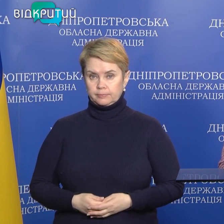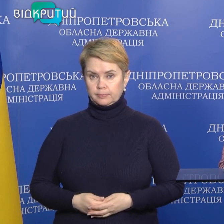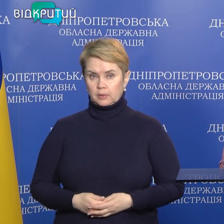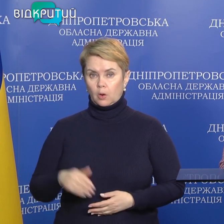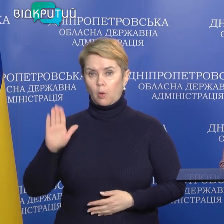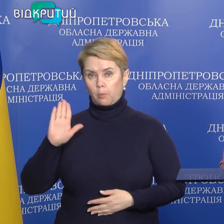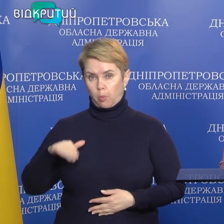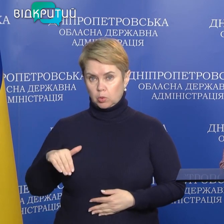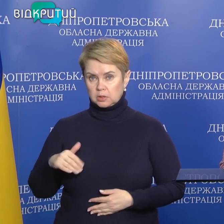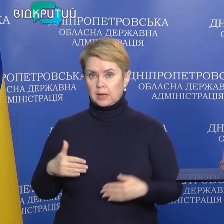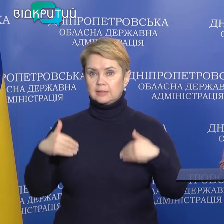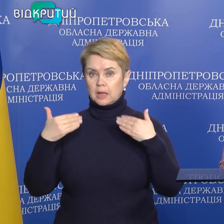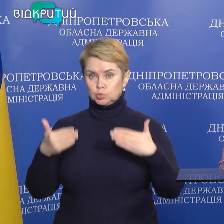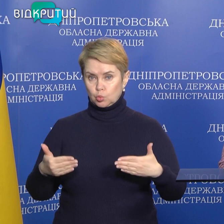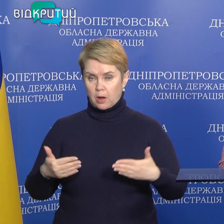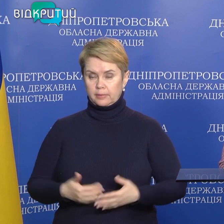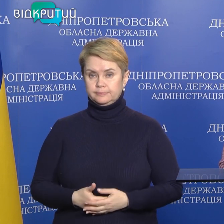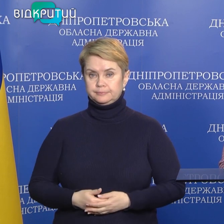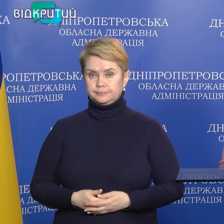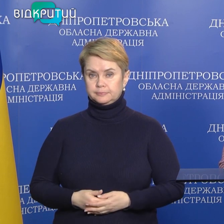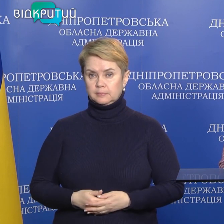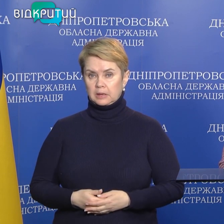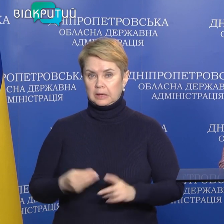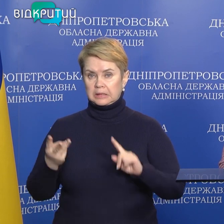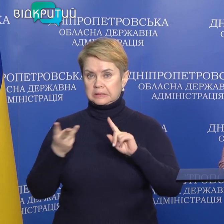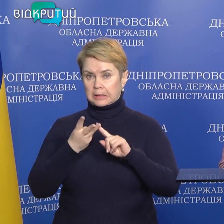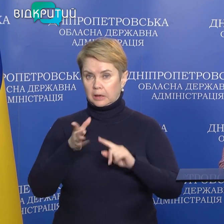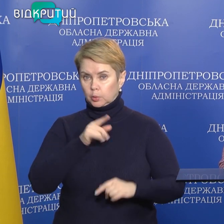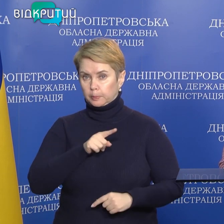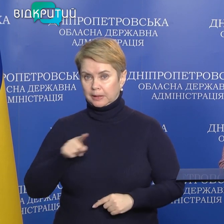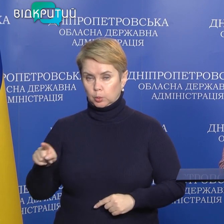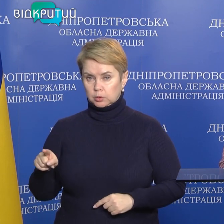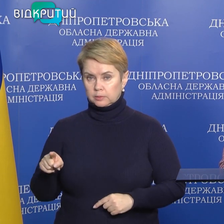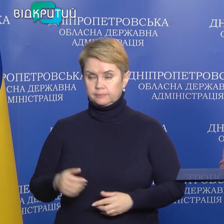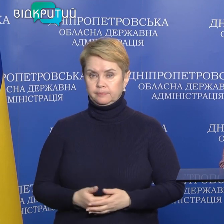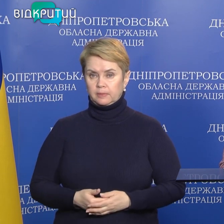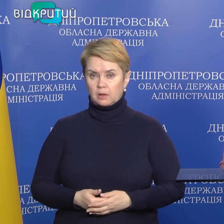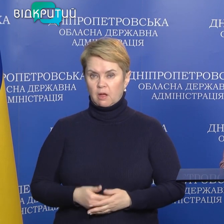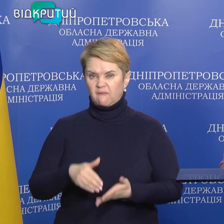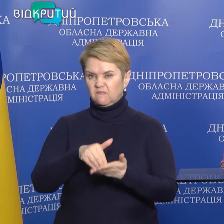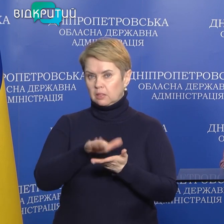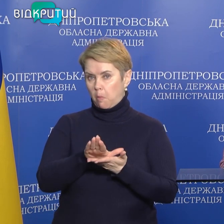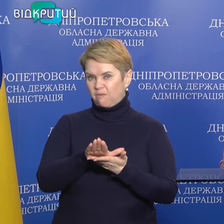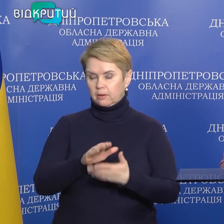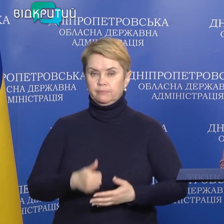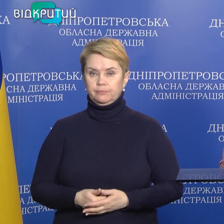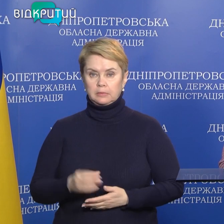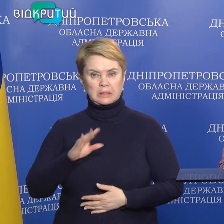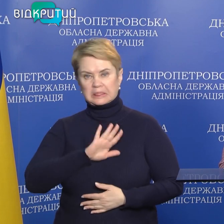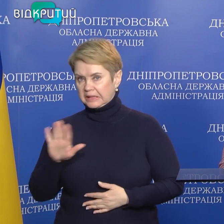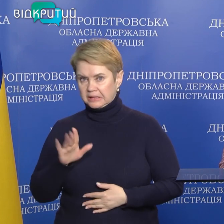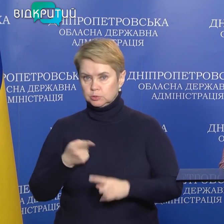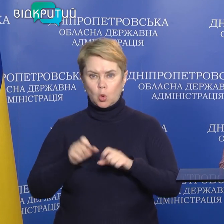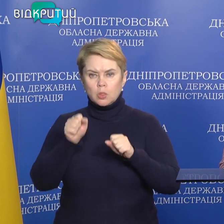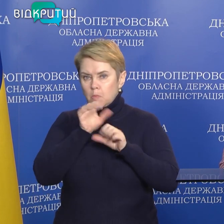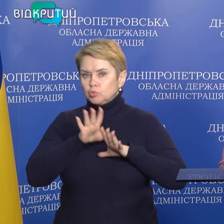потім наступає третій період. Період відмови. Ні, цього